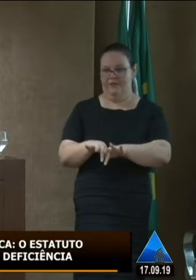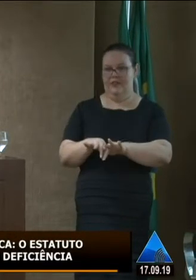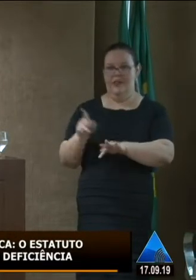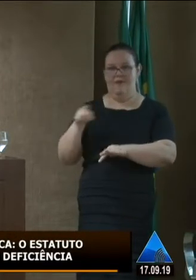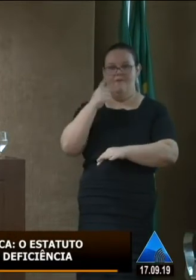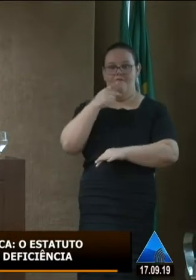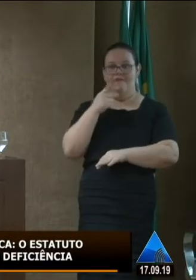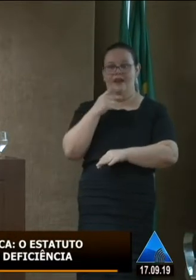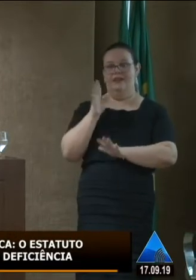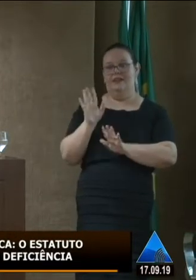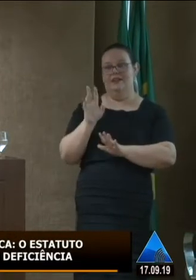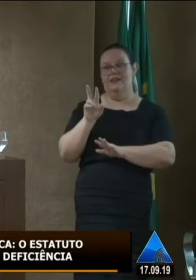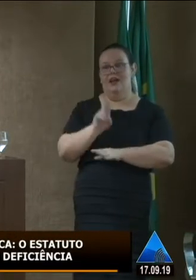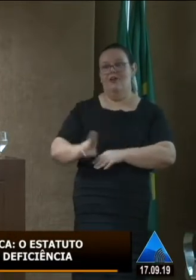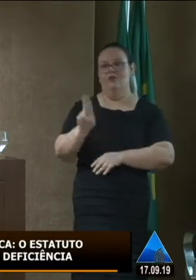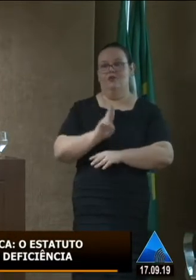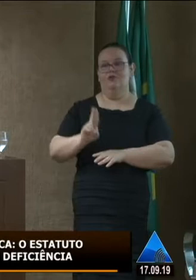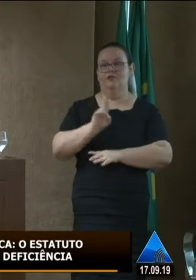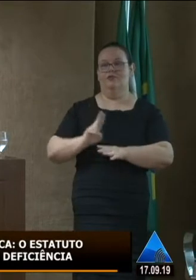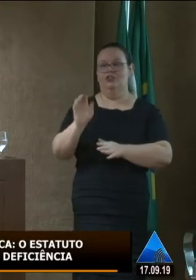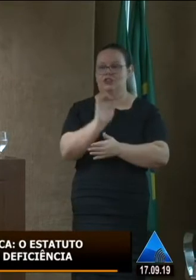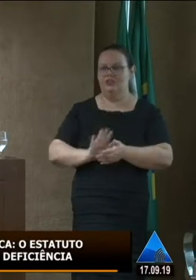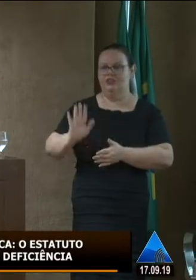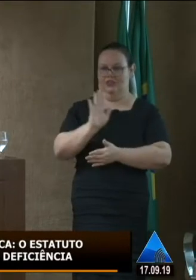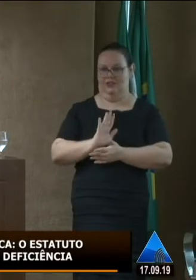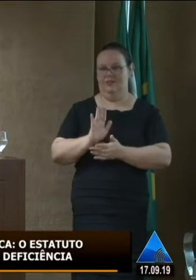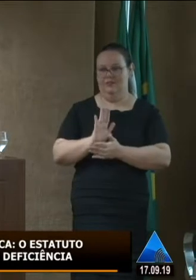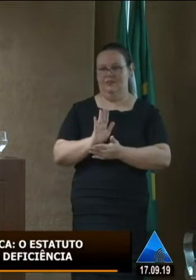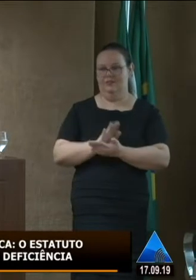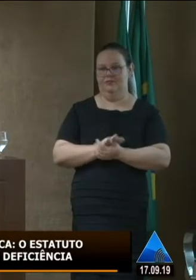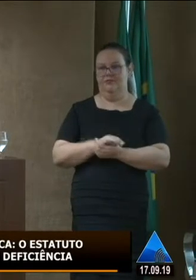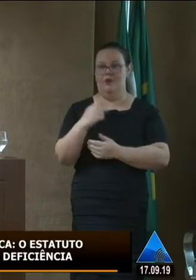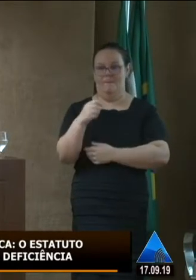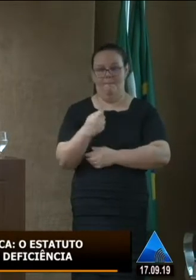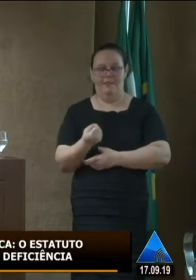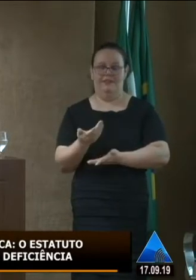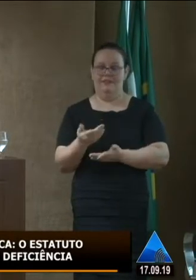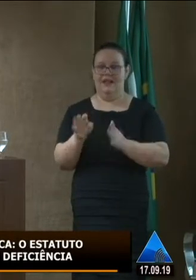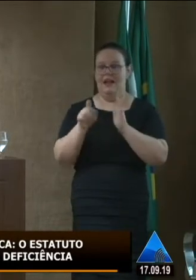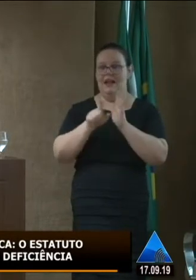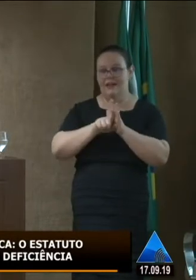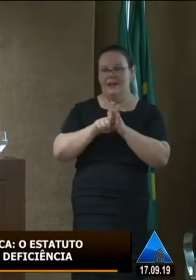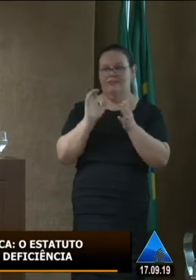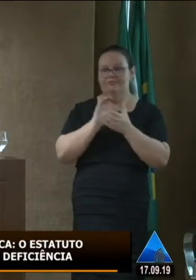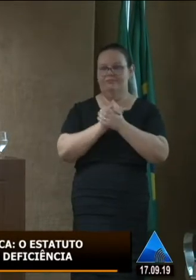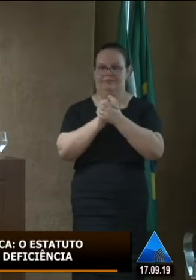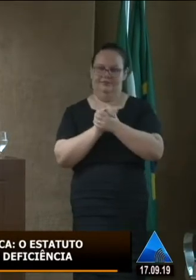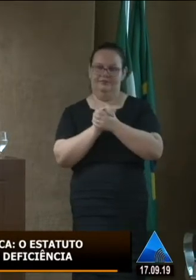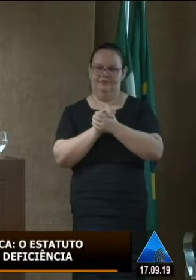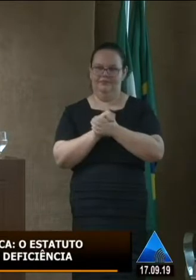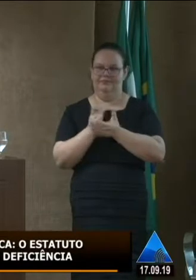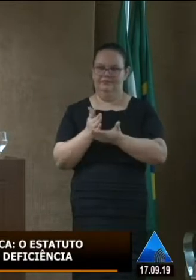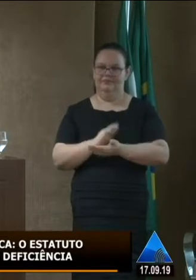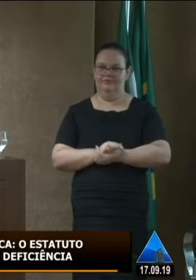Federal Rural do Semiárido como Instituto Federal não sejam abarcados por leis estaduais, a gente já tem uma